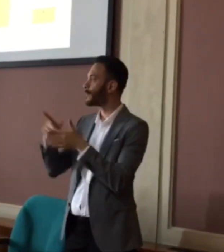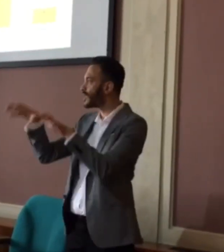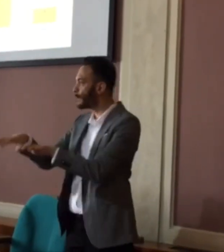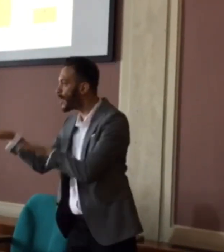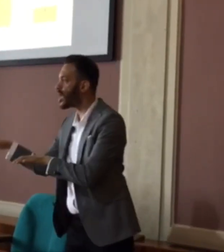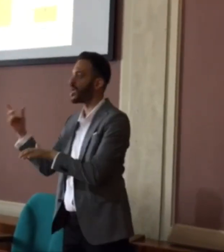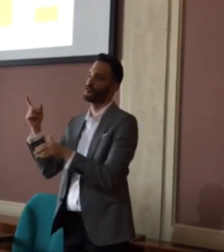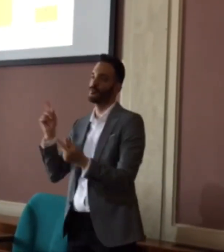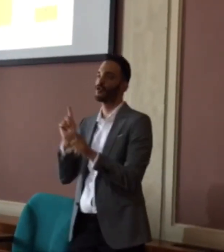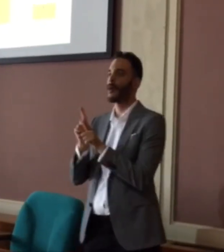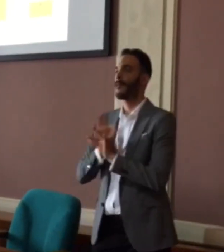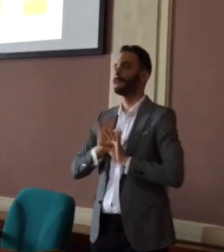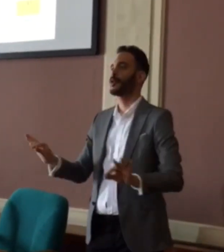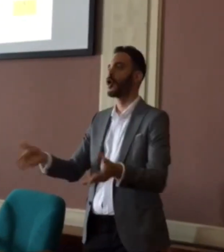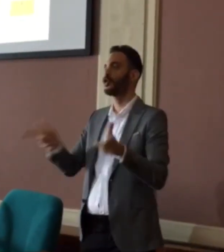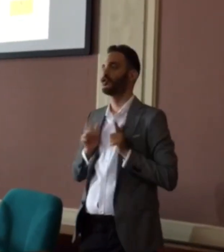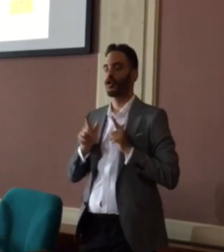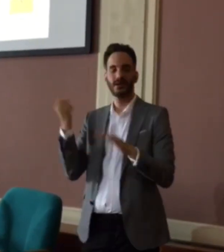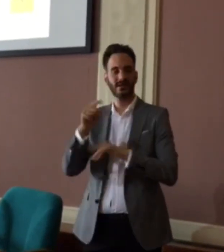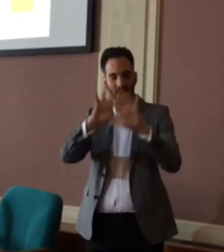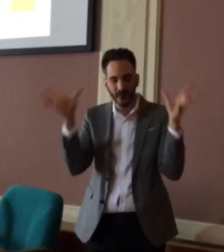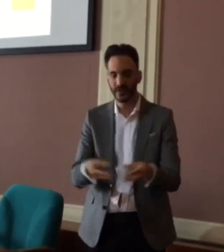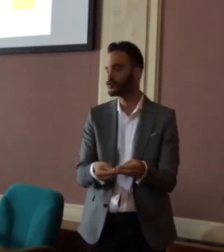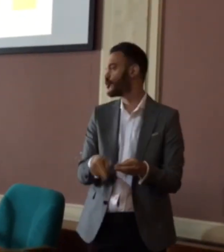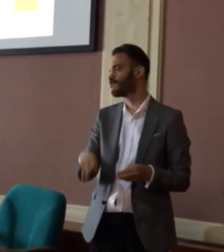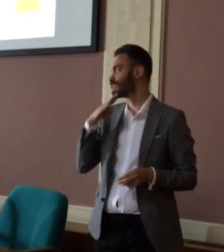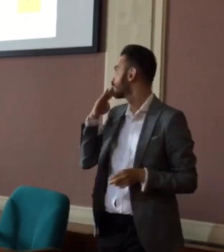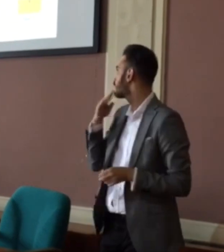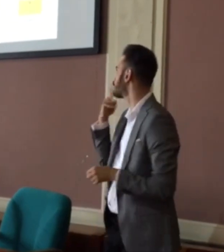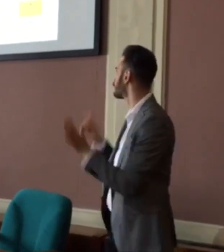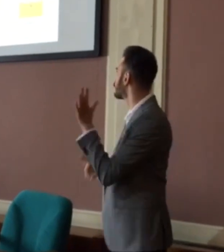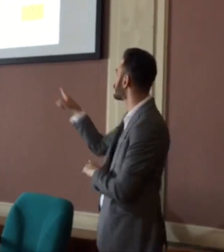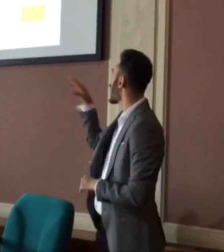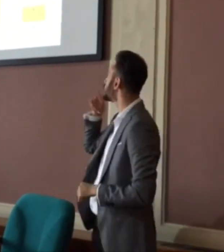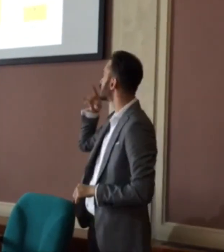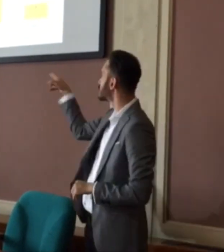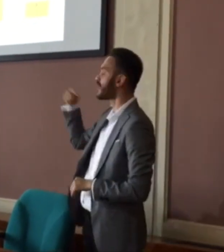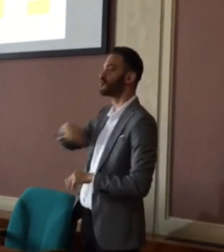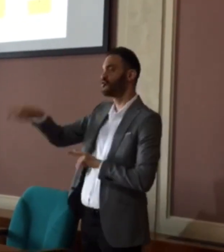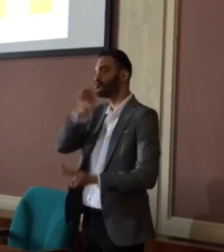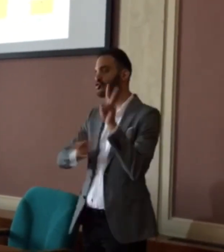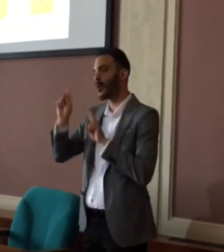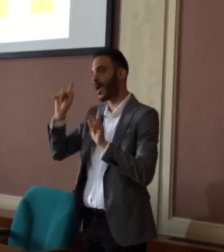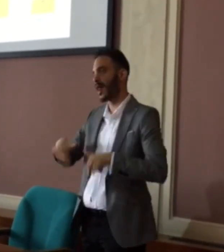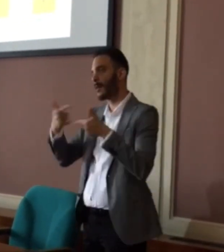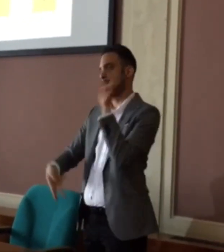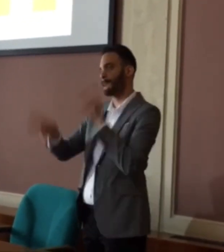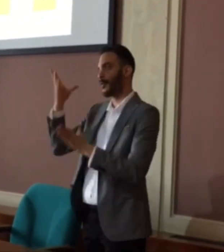chiarimento, tutto ciò costituisce un notevole disagio, quindi non è sufficiente il servizio che viene